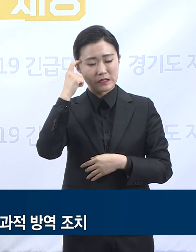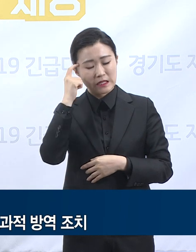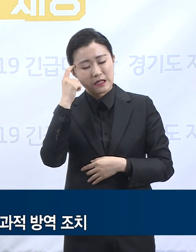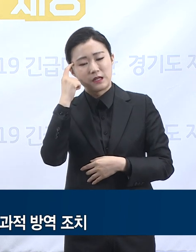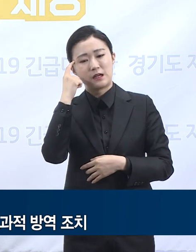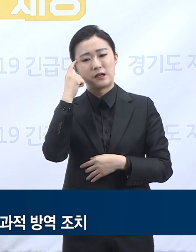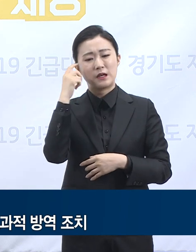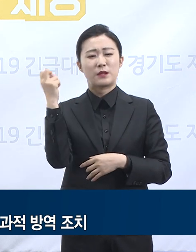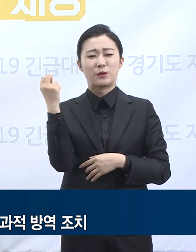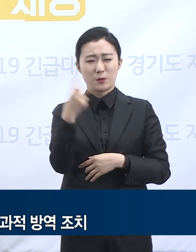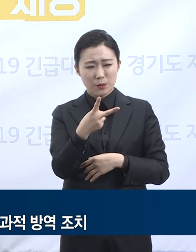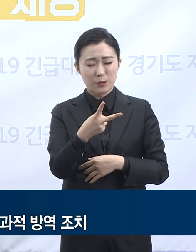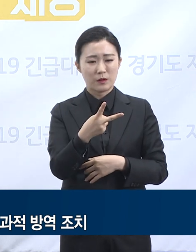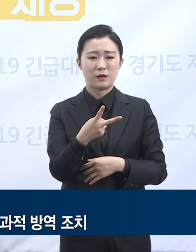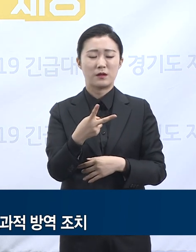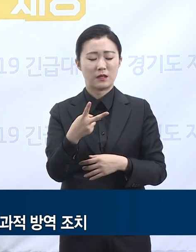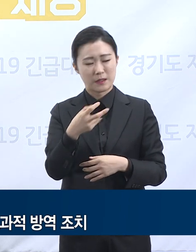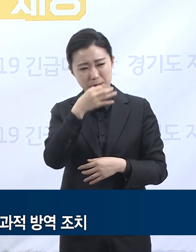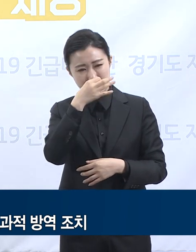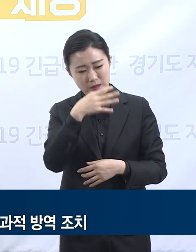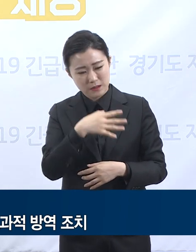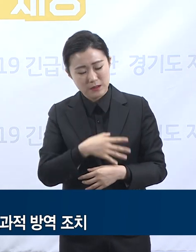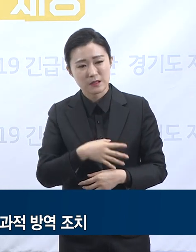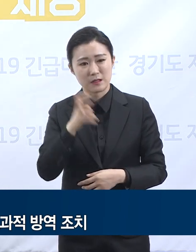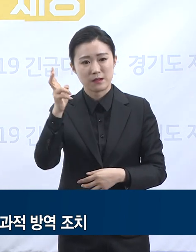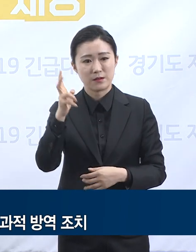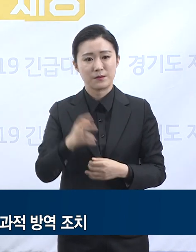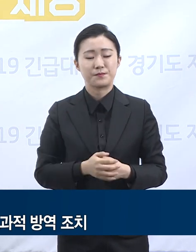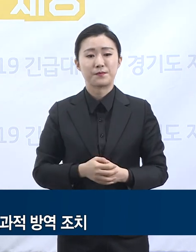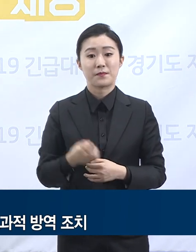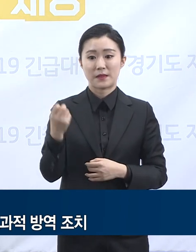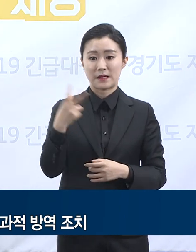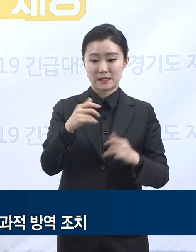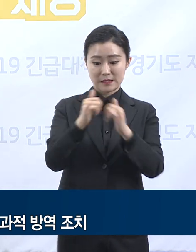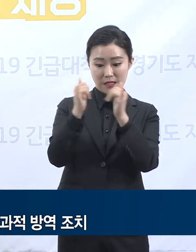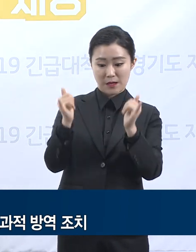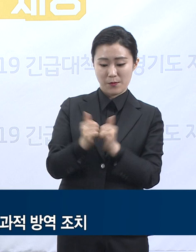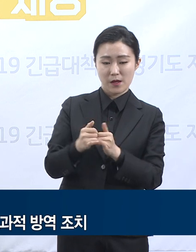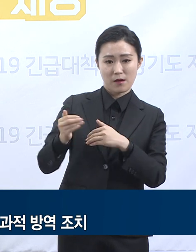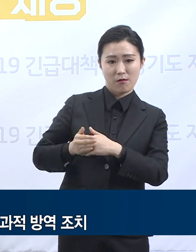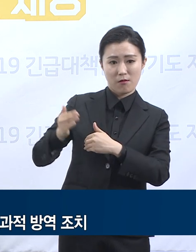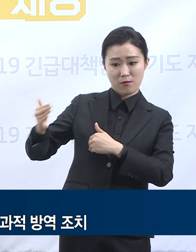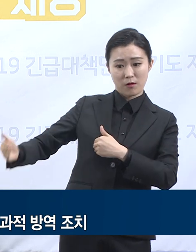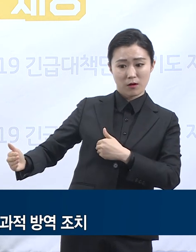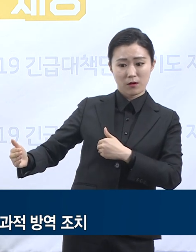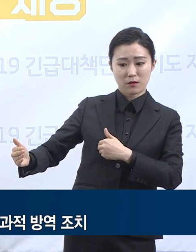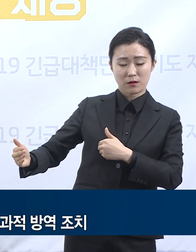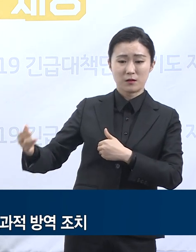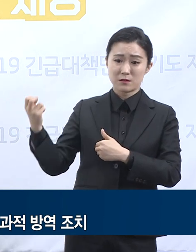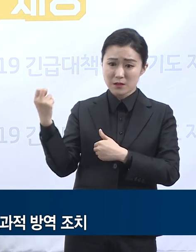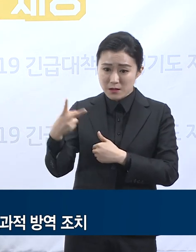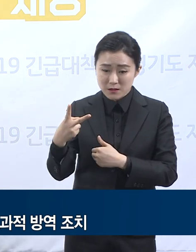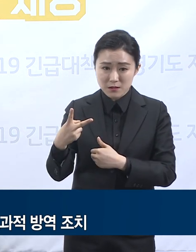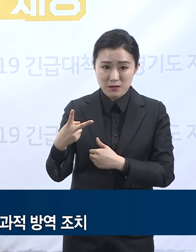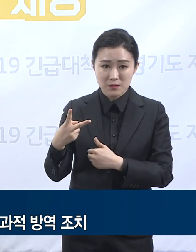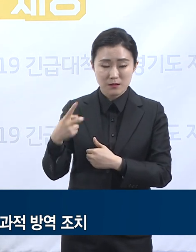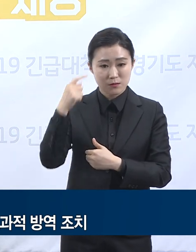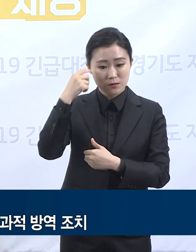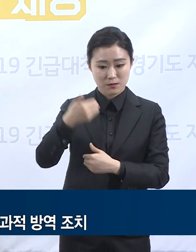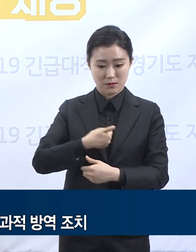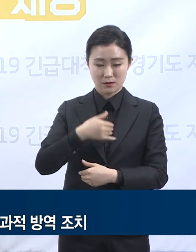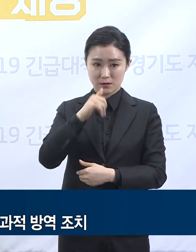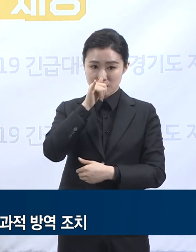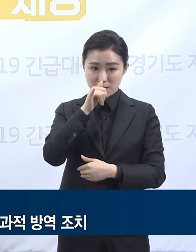새롭게 시작해야 될 시점입니다. 다시 사회적 거리 두기로 돌아가야 하냐는 질문이 있습니다. 이름을 어떻게 부르건